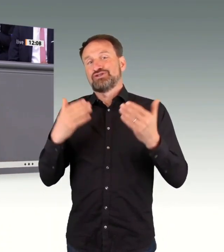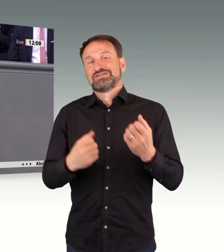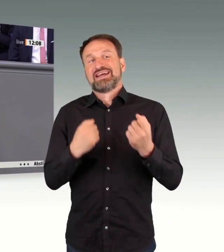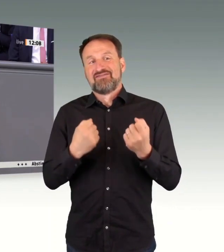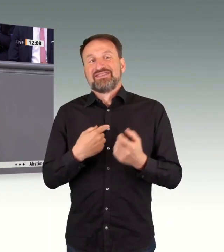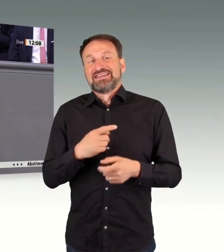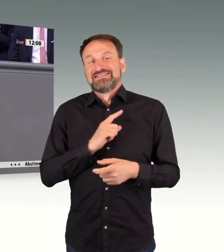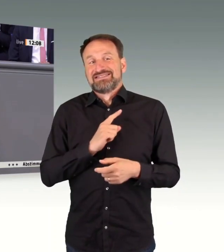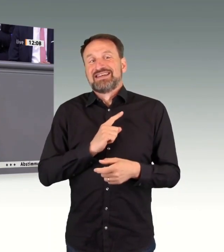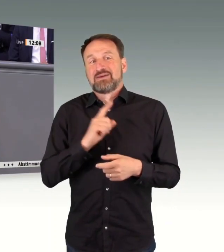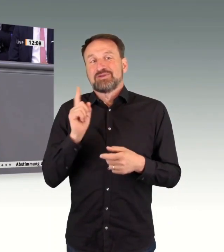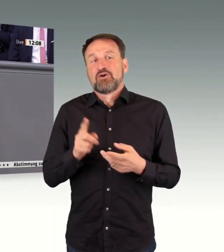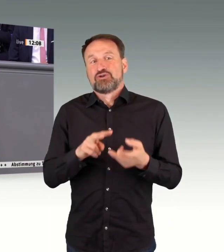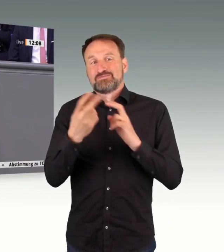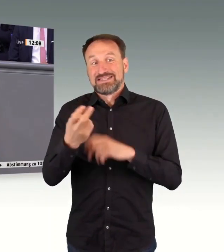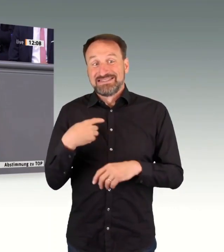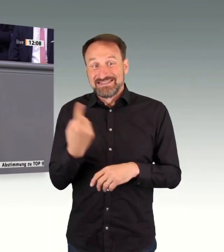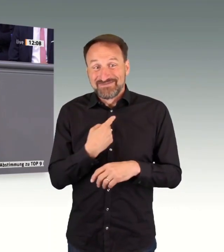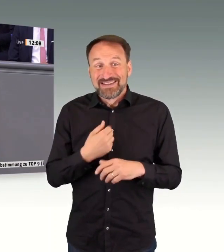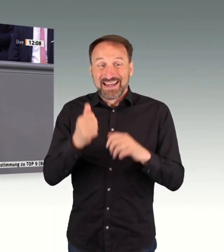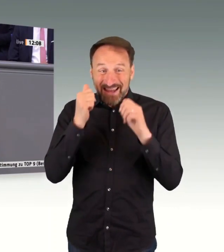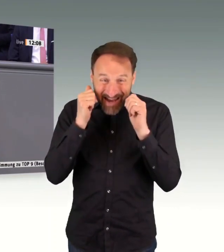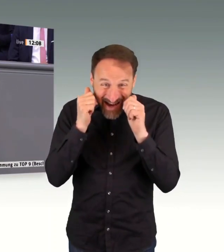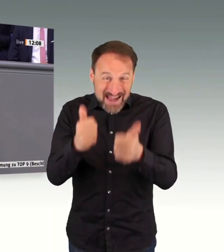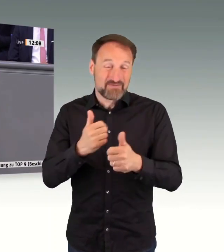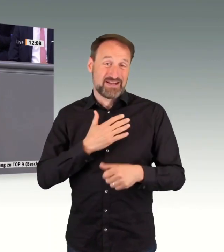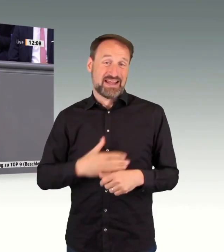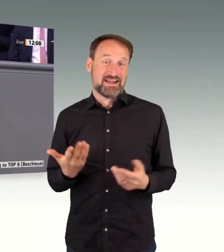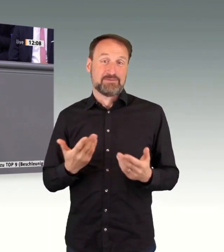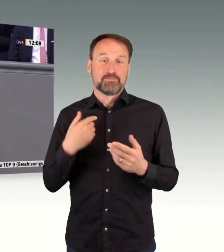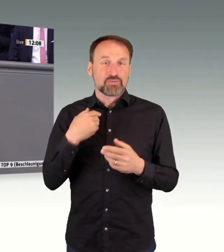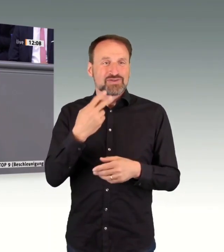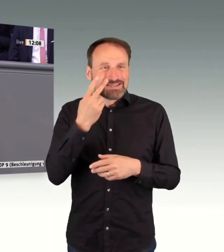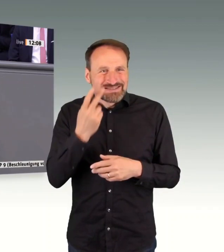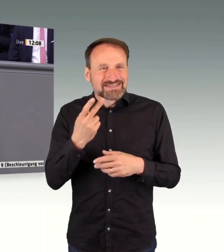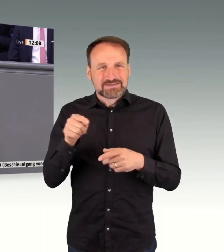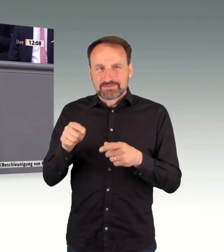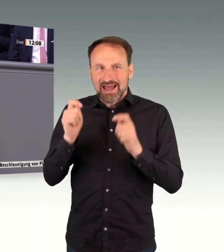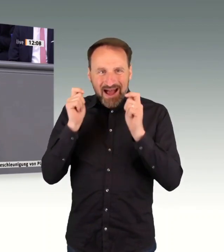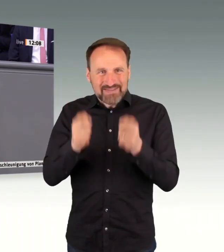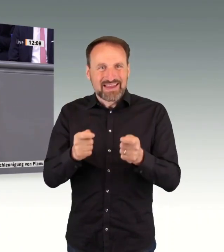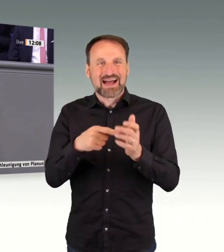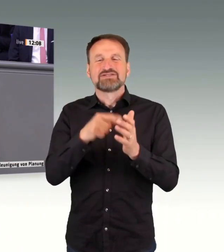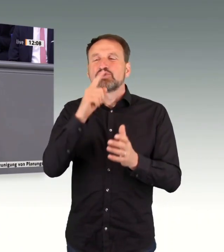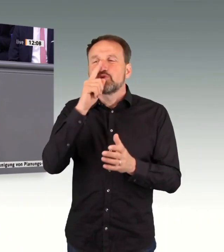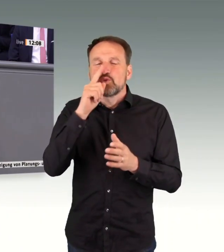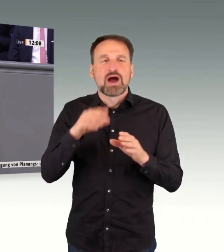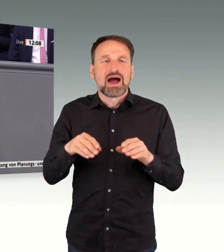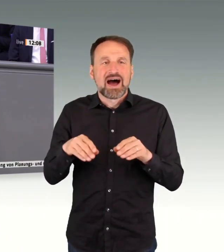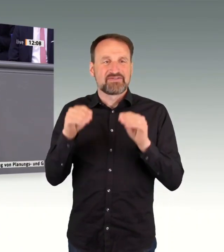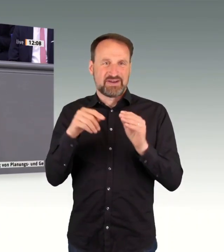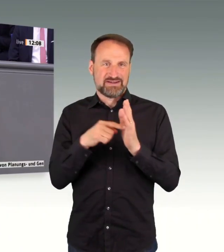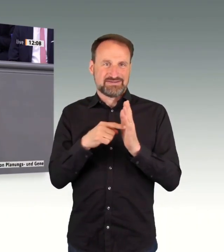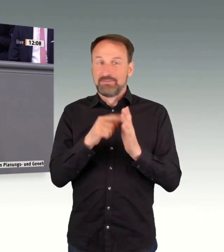Wenn der Bund sich nicht entschließt, die Standardisierung von Verfahren selber in die Hand zu nehmen, und diese entscheidende